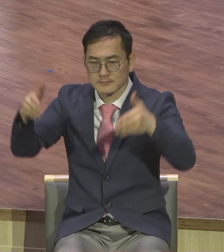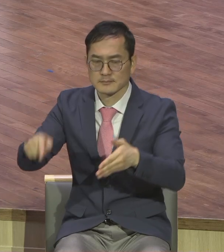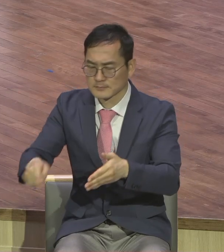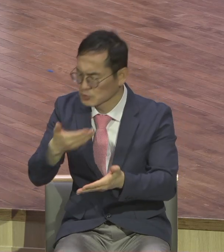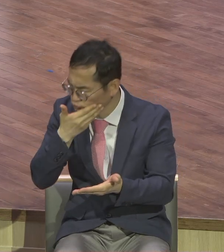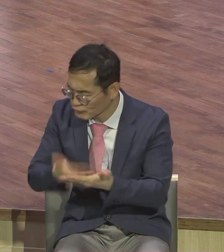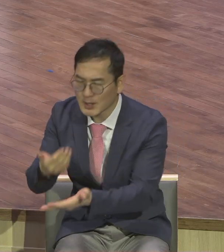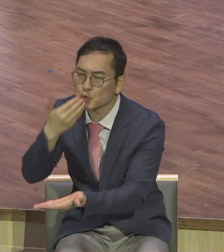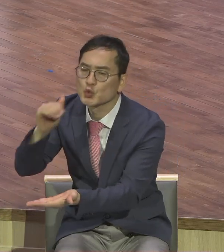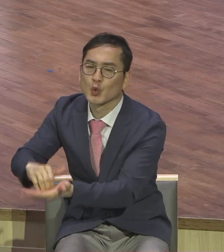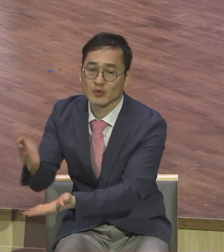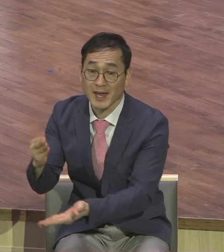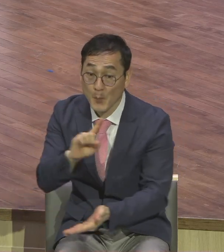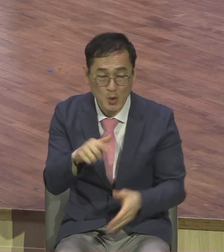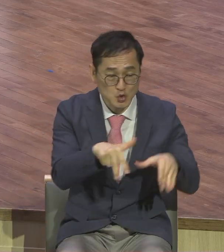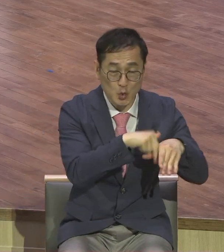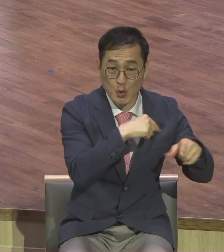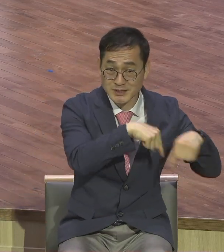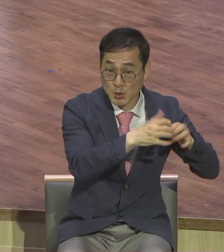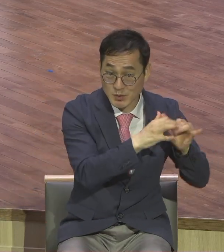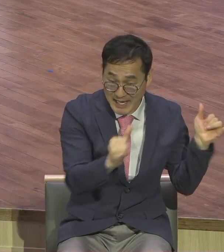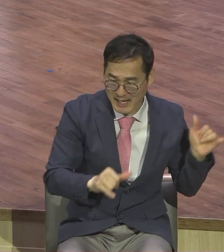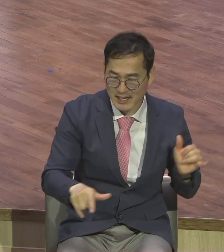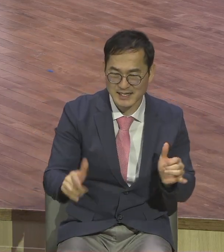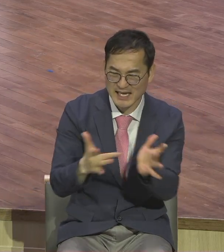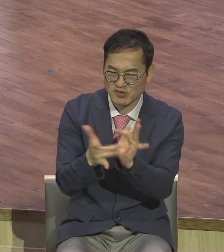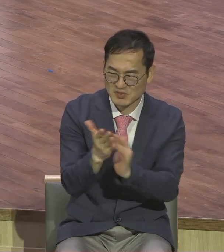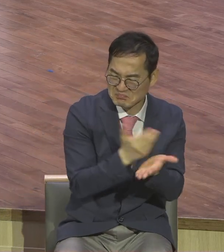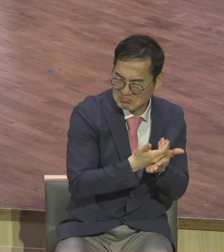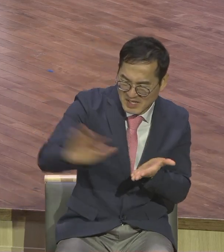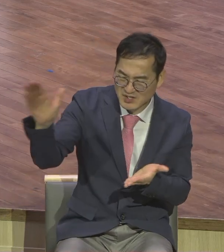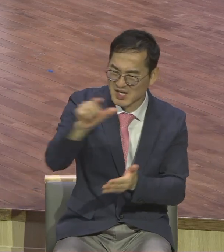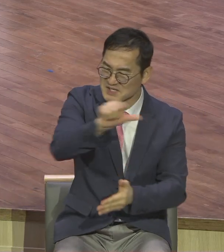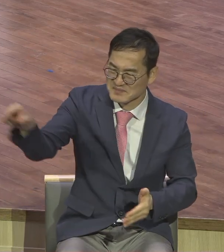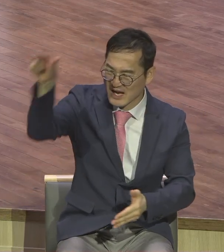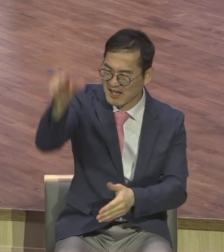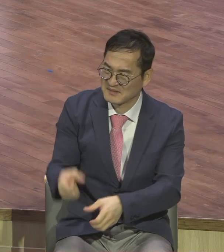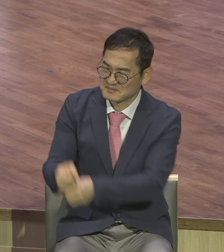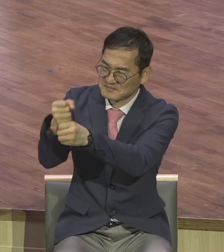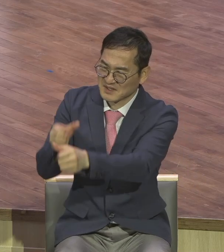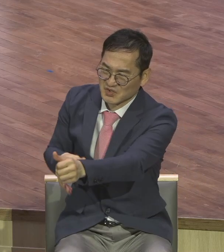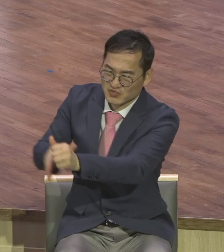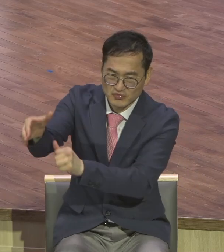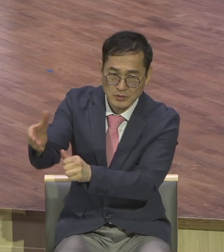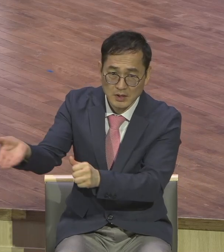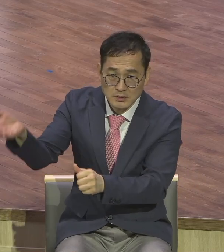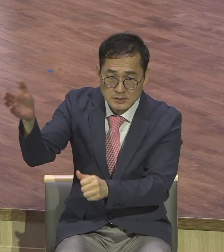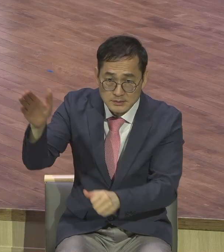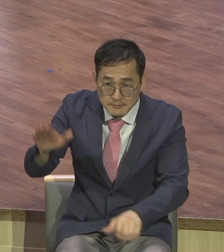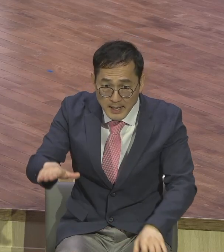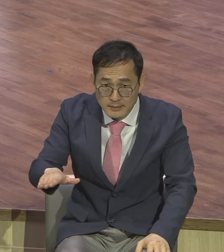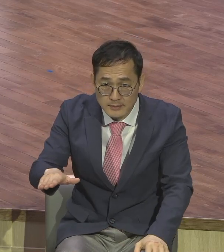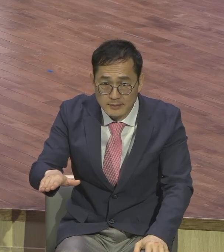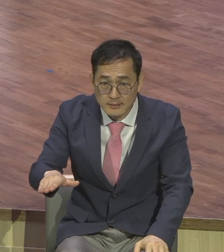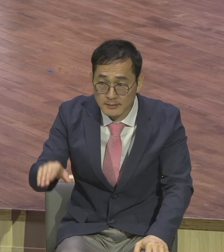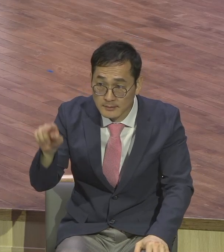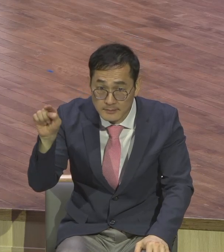배척을 했고 십자가를 지게끔 만들었지만 거기서 끝난 것이 아니다. 너희들이 날 때려 죽였지만 내